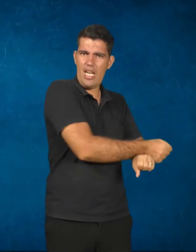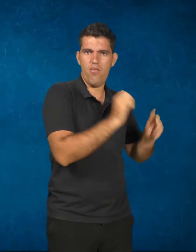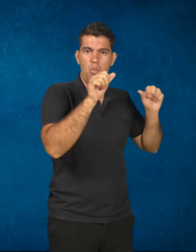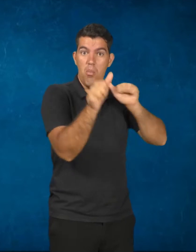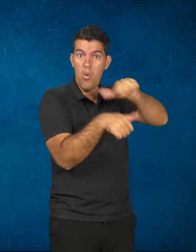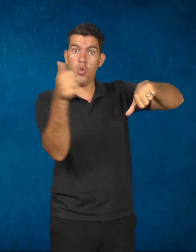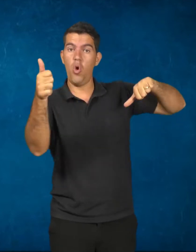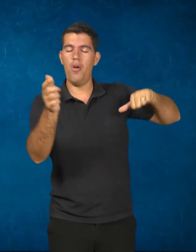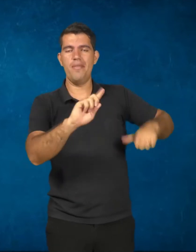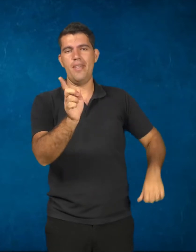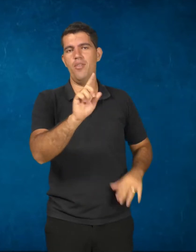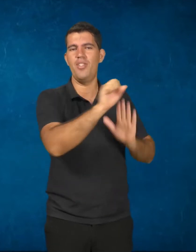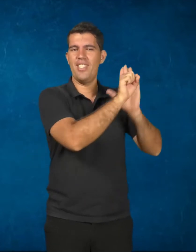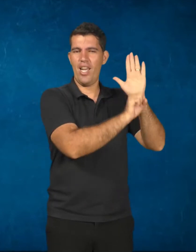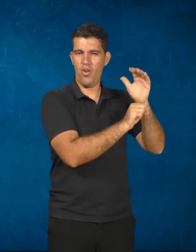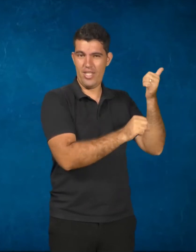século XIX, para cá.